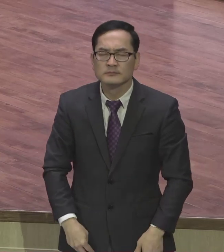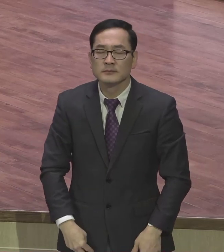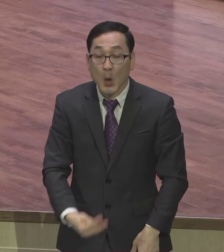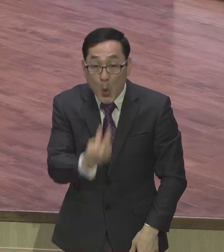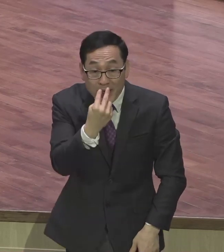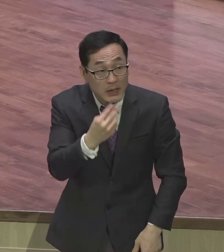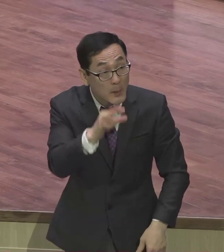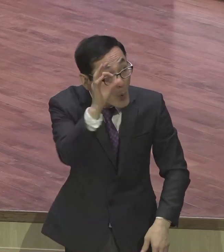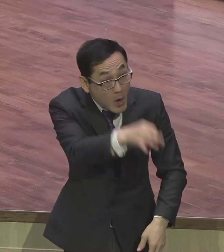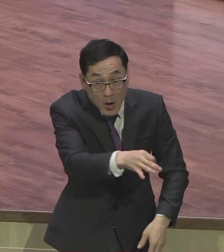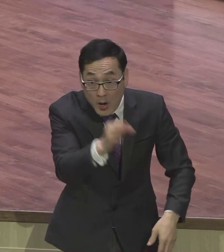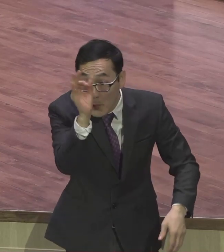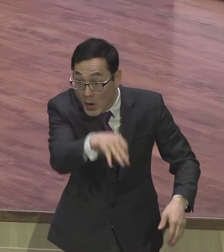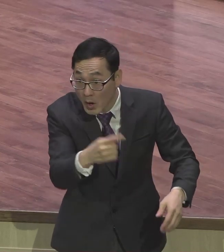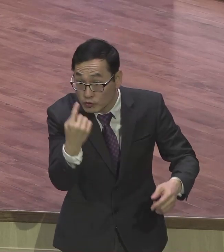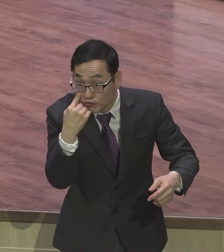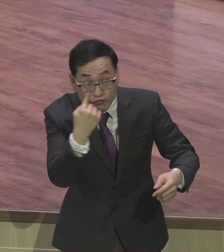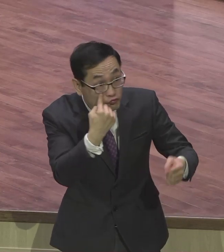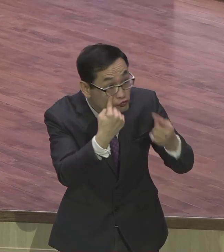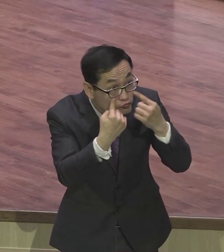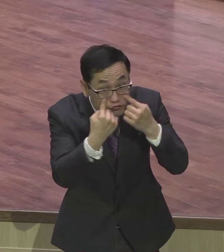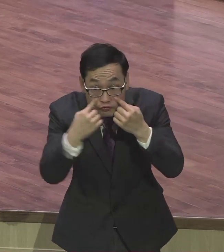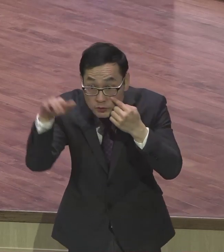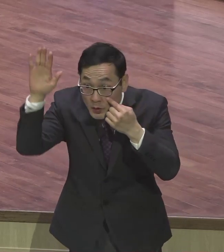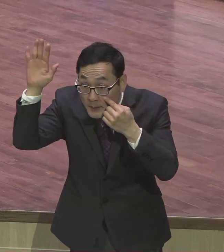들어봐 공기가 느려 보인다 맛이 같지